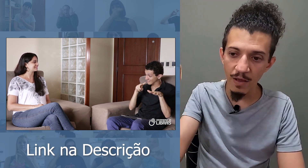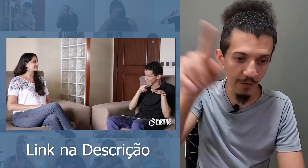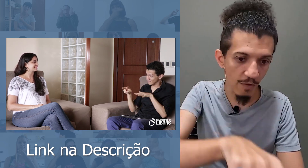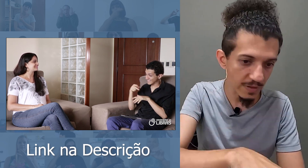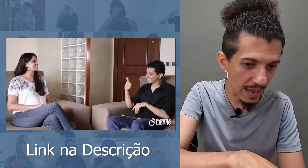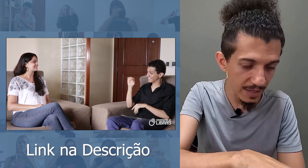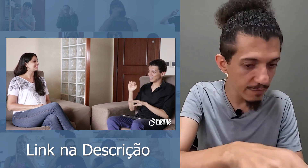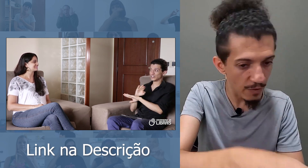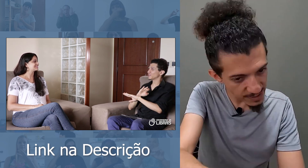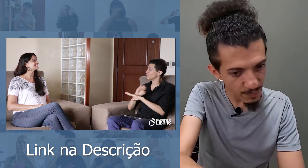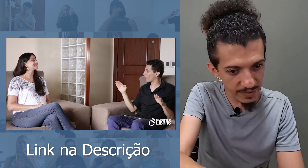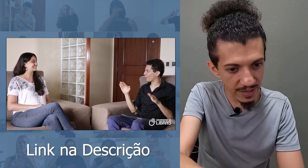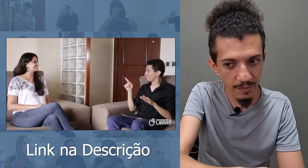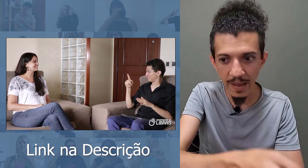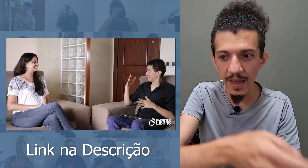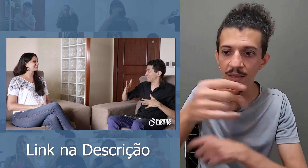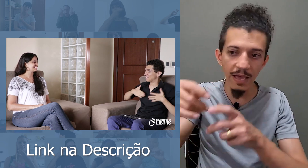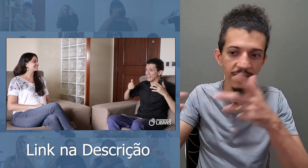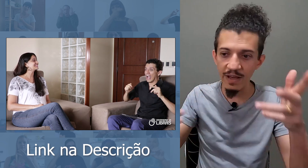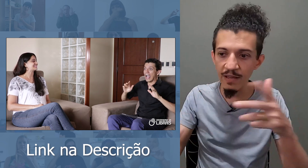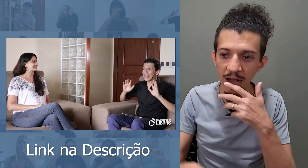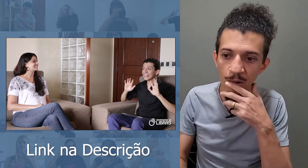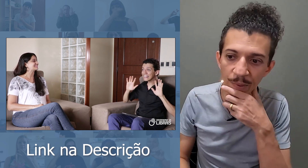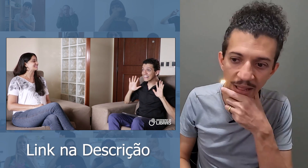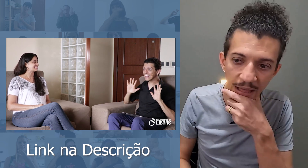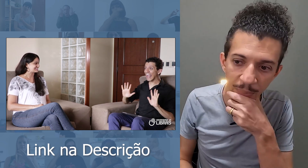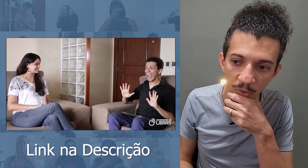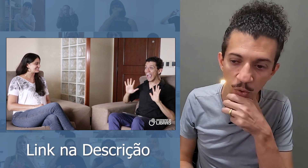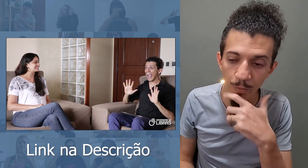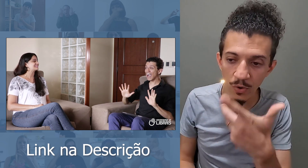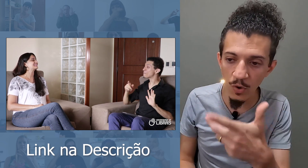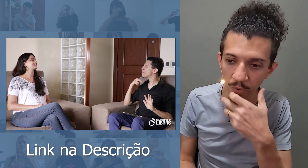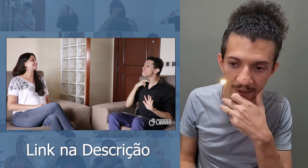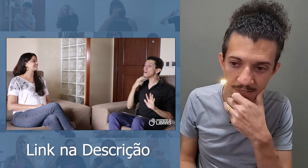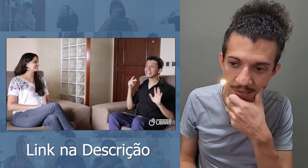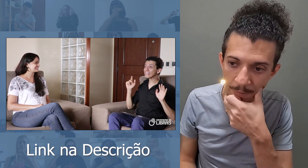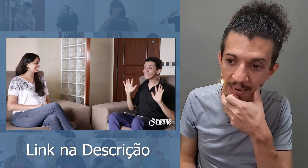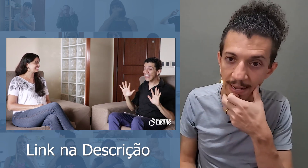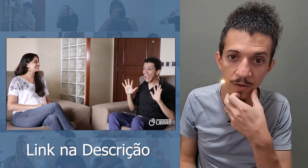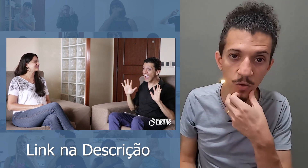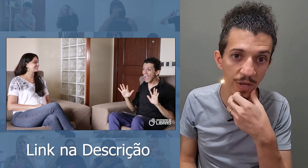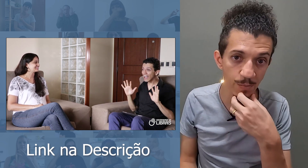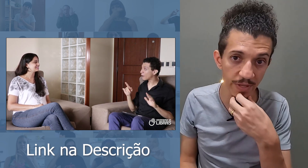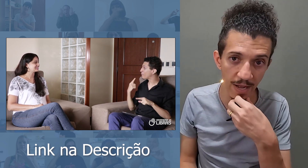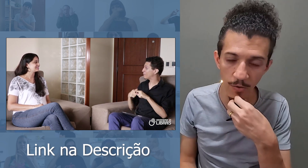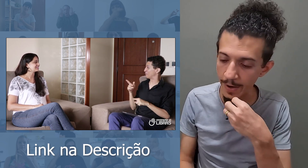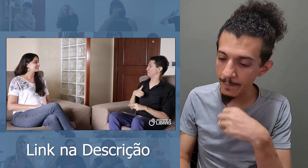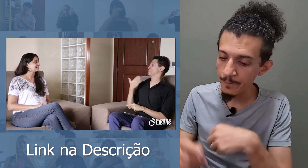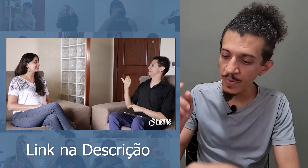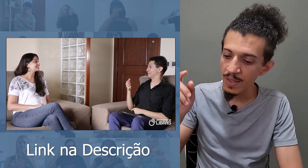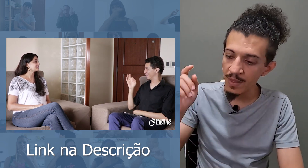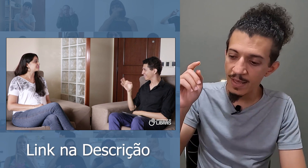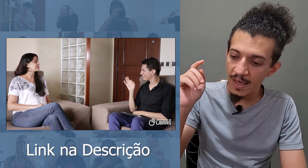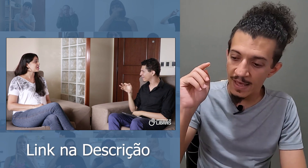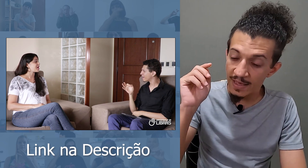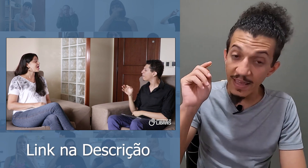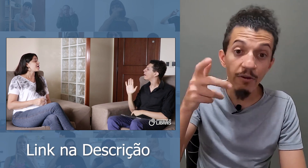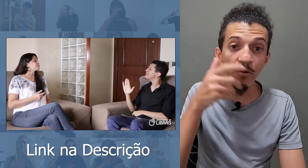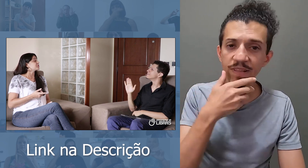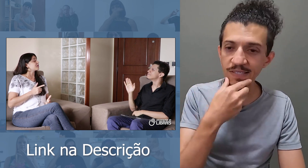vou voltar aqui e vou responder também. E aí você vai acompanhar lá para o YouTube como o caso da Marilene, que eu estou respondendo agora. E aí o que aconteceu?